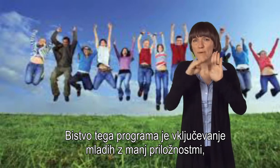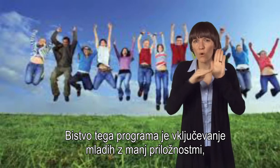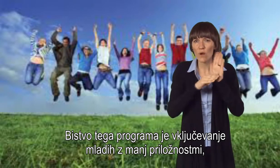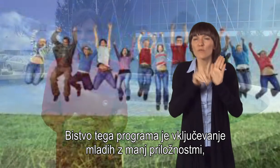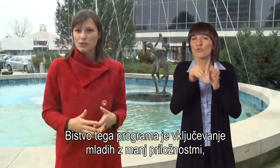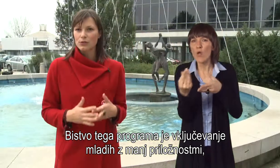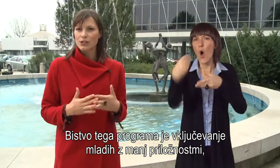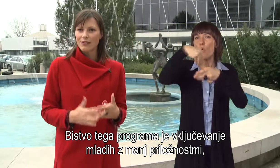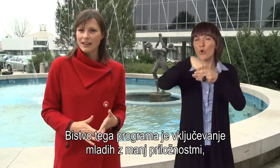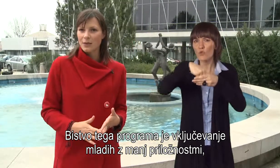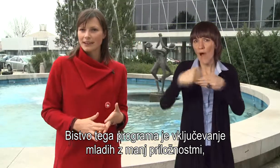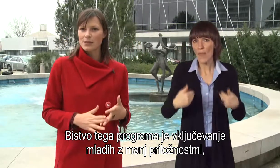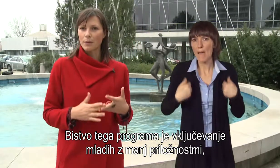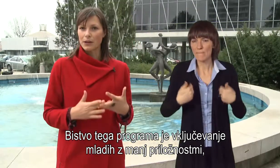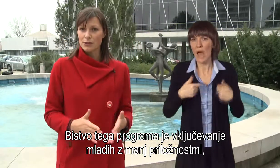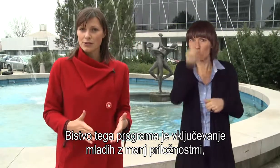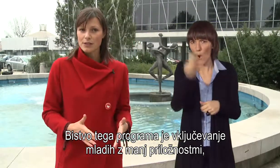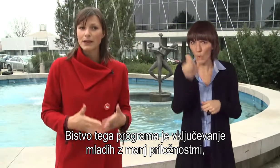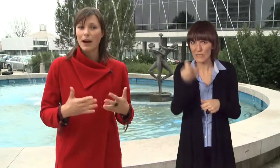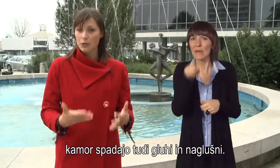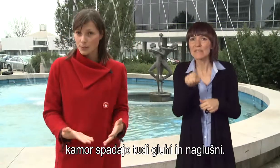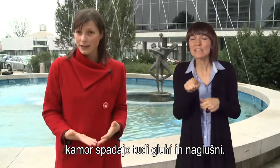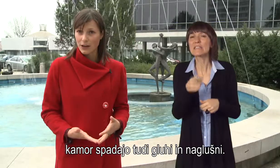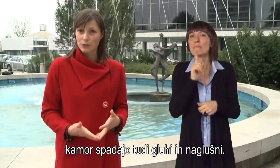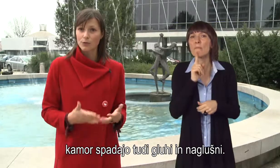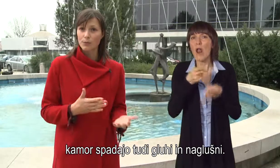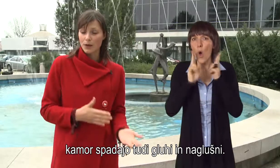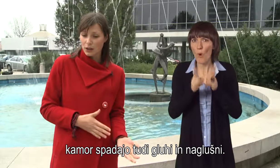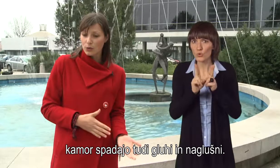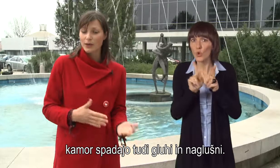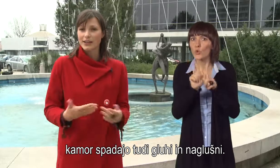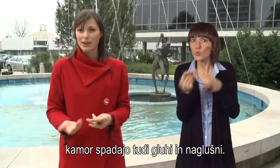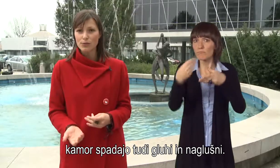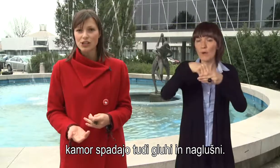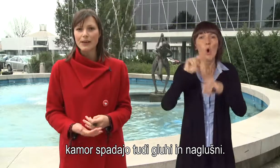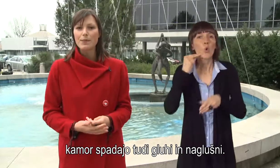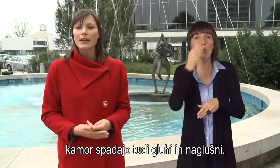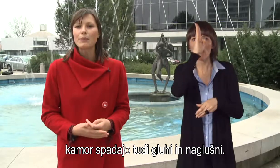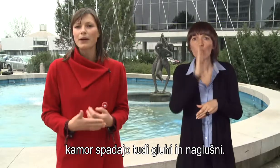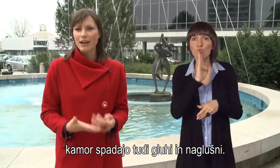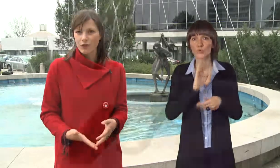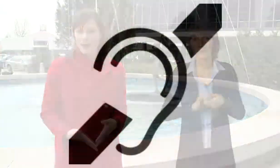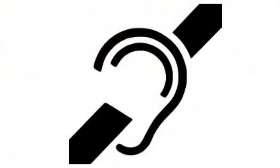tega programa je v bistvu vključevanje mladih z manj preložnostmi, kamor spadajo tudi gluhi in naglušni.